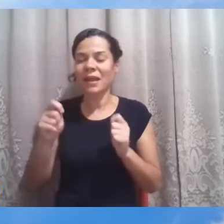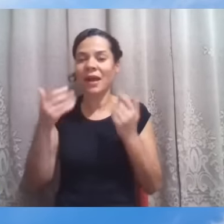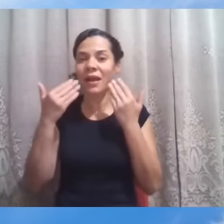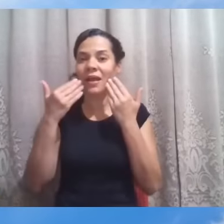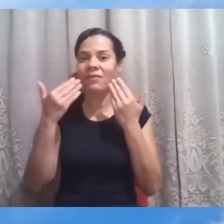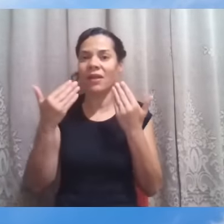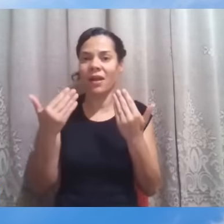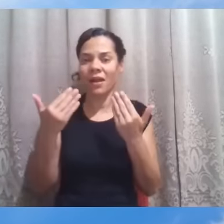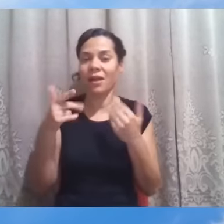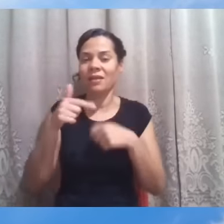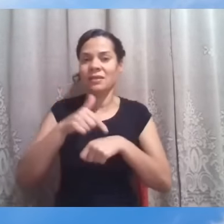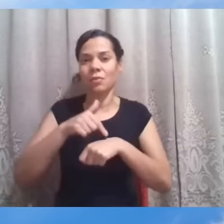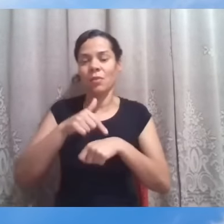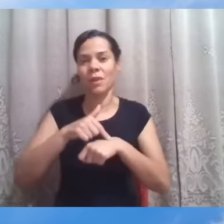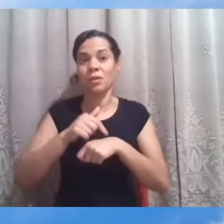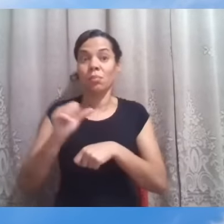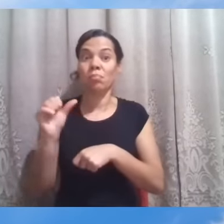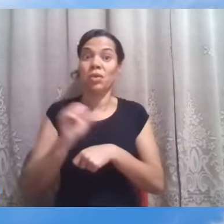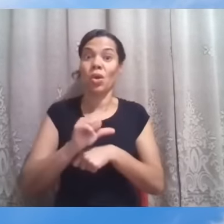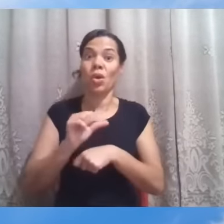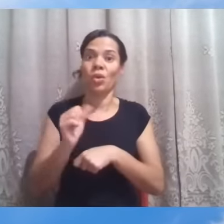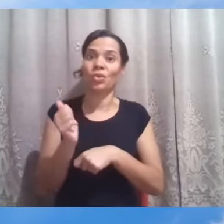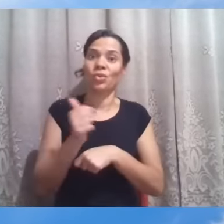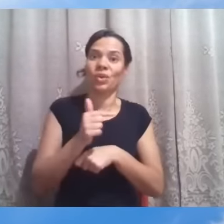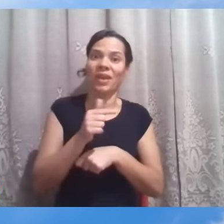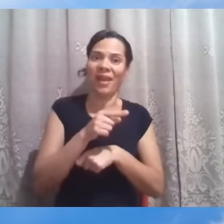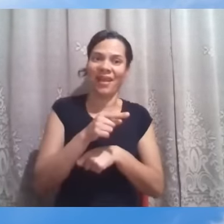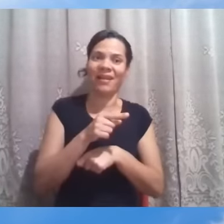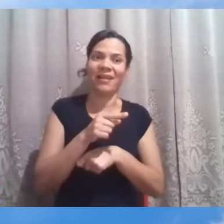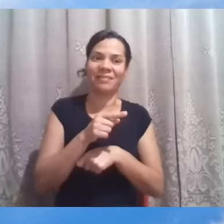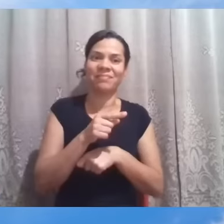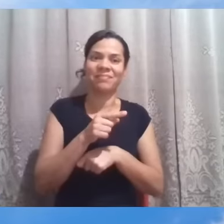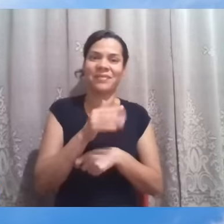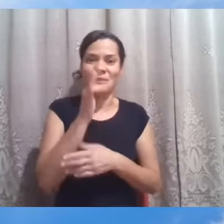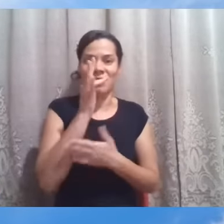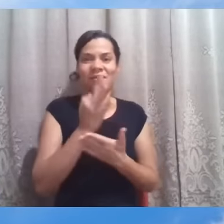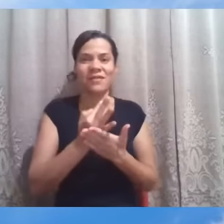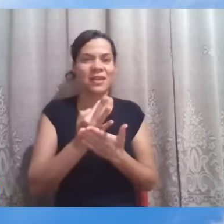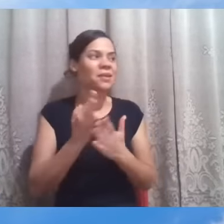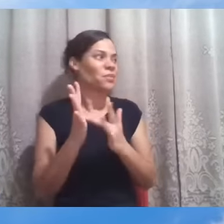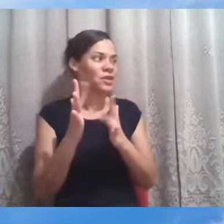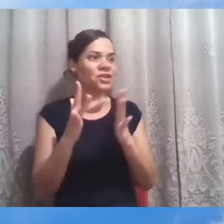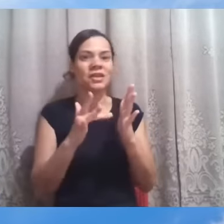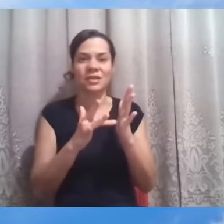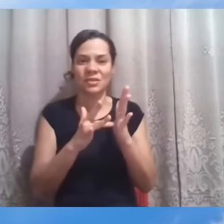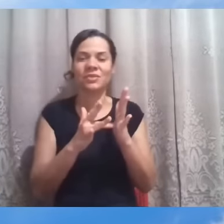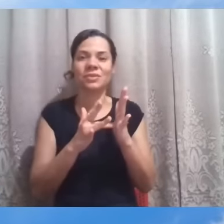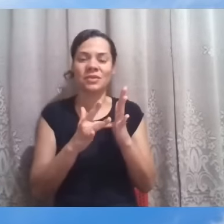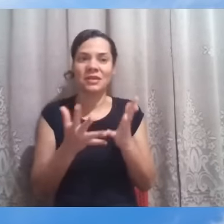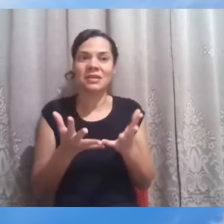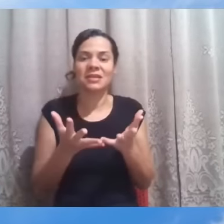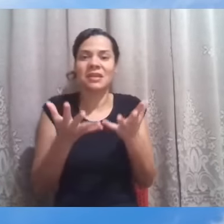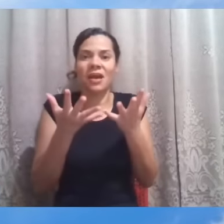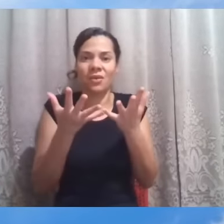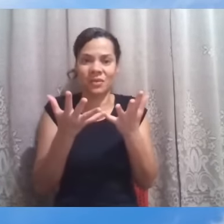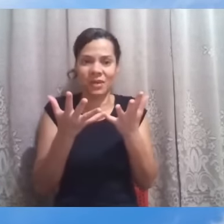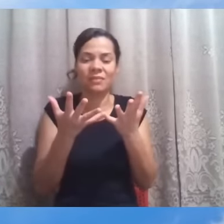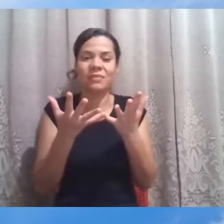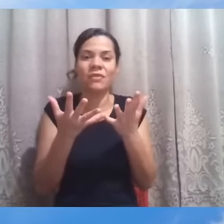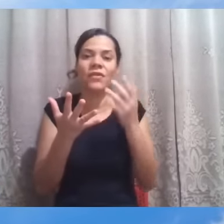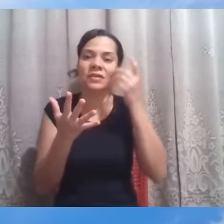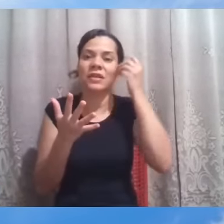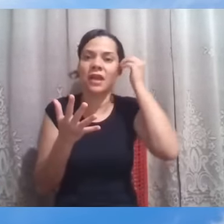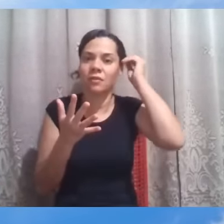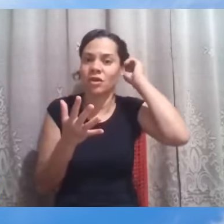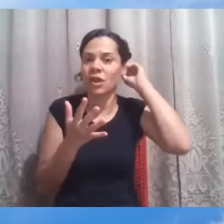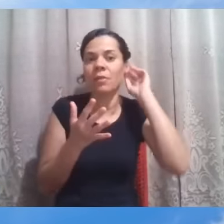naquele momento pior que a dela, em termos de fé. Porque Jesus exalta a fé dela, mas dos discípulos, em geral, Jesus cobra